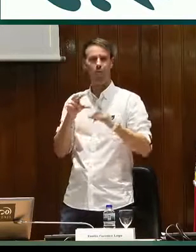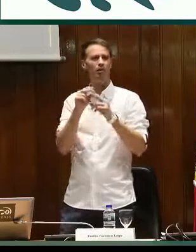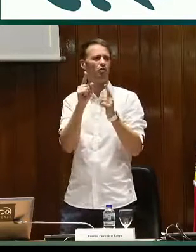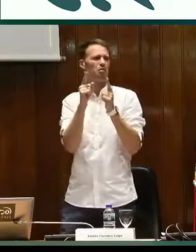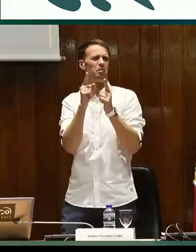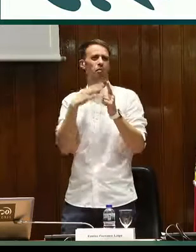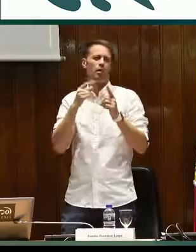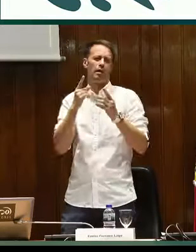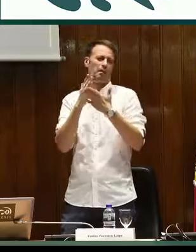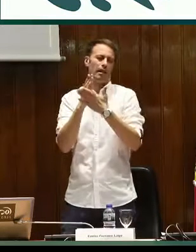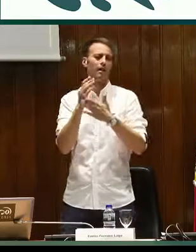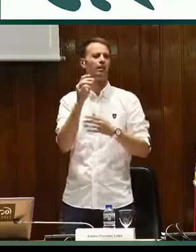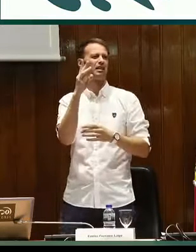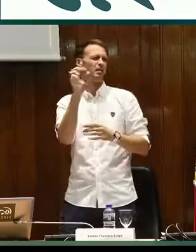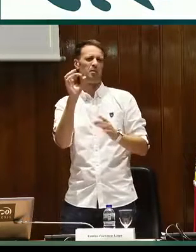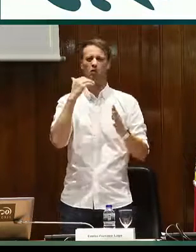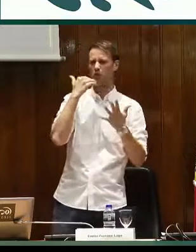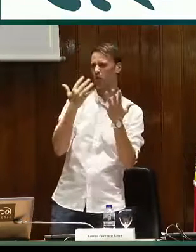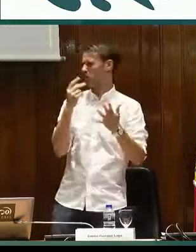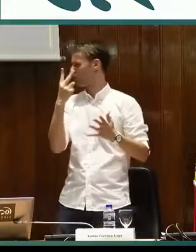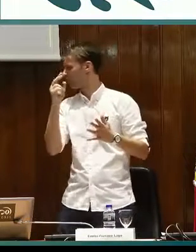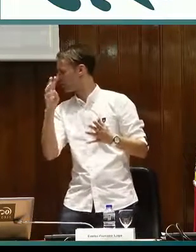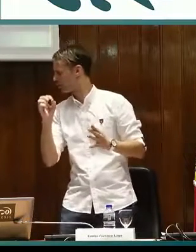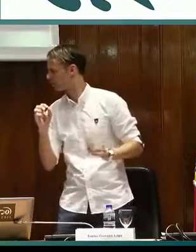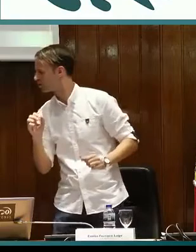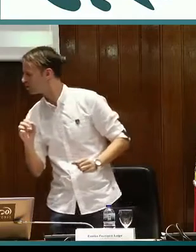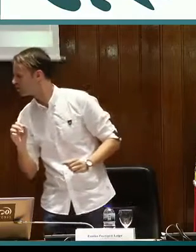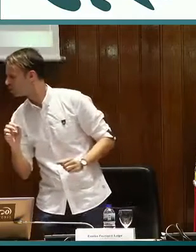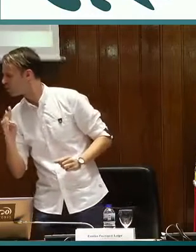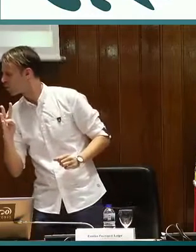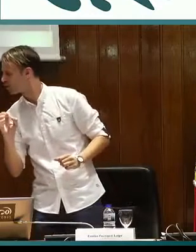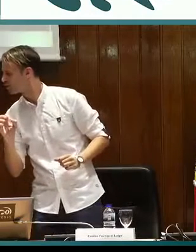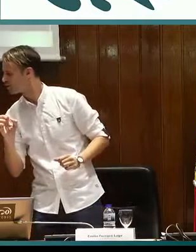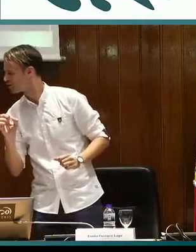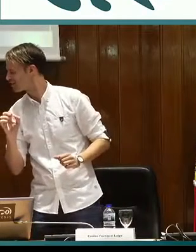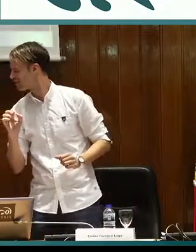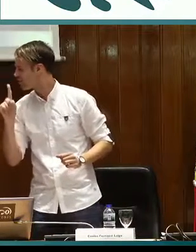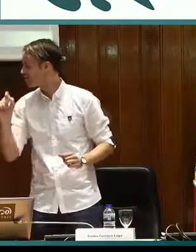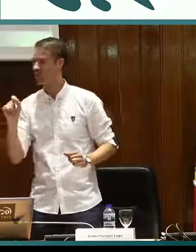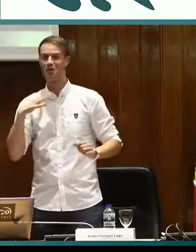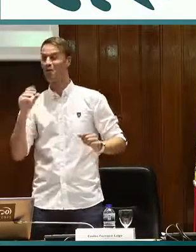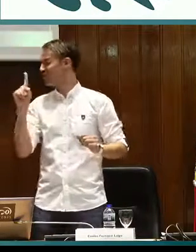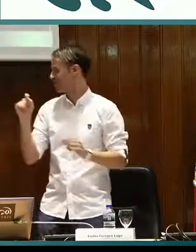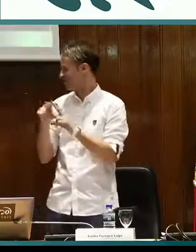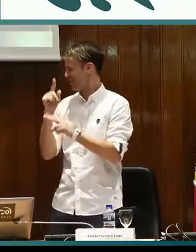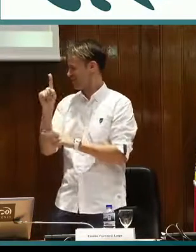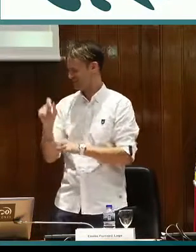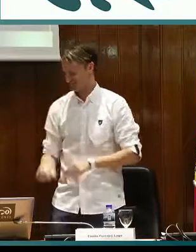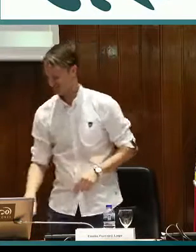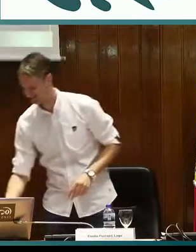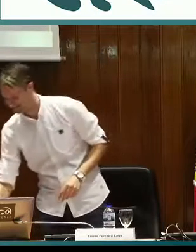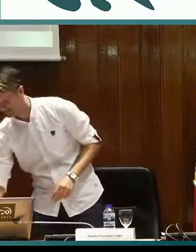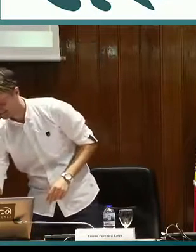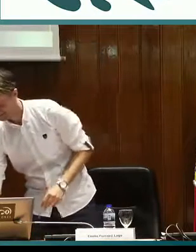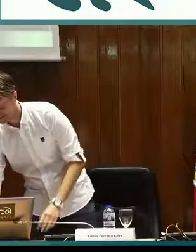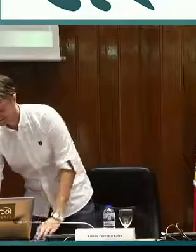si tengo tiempo, pero es un vídeo muy breve. Son tres minutos, pero bueno, no sé si son tres o cuatro minutos. Vale, un minuto,